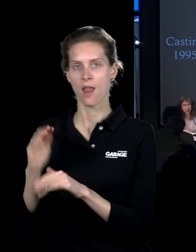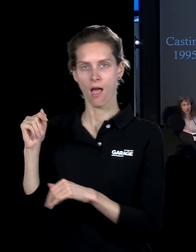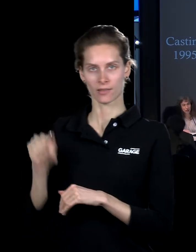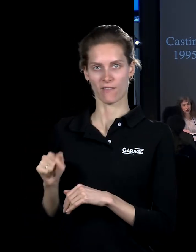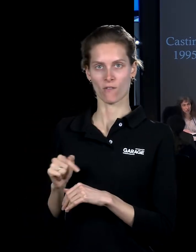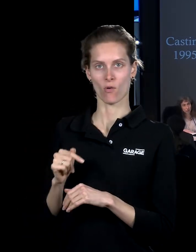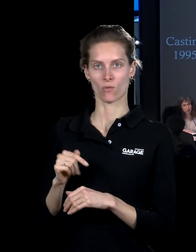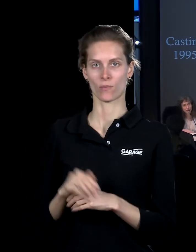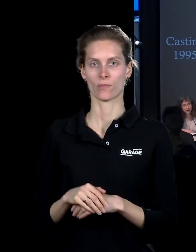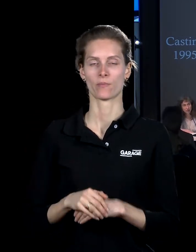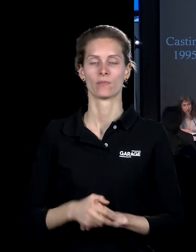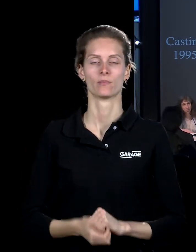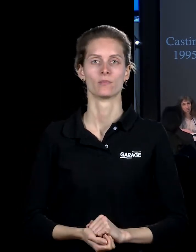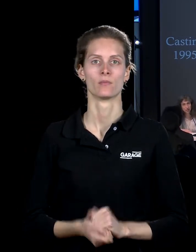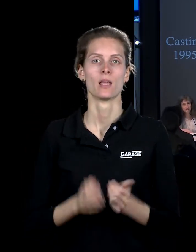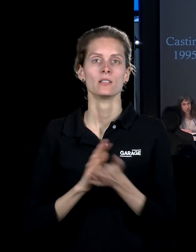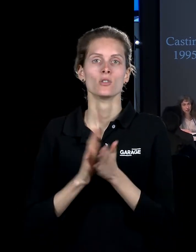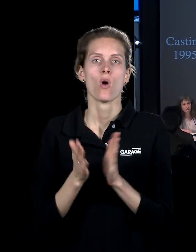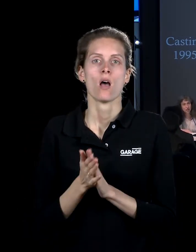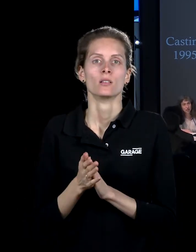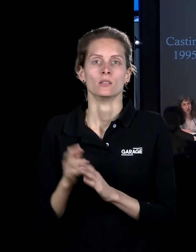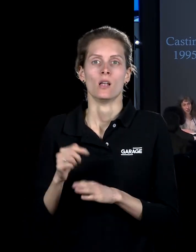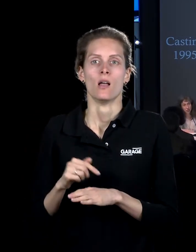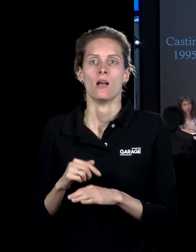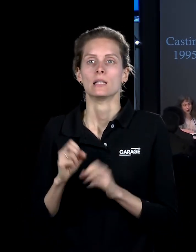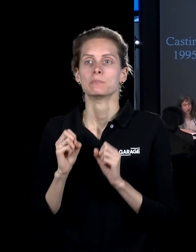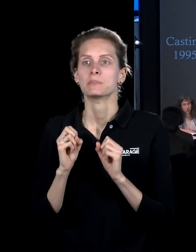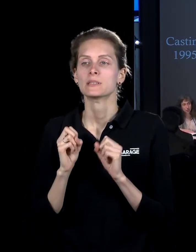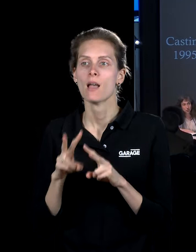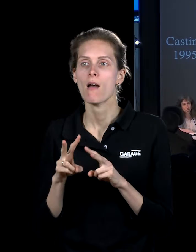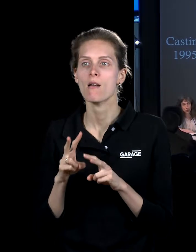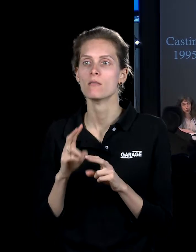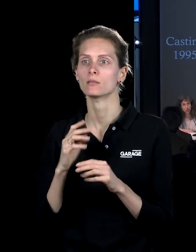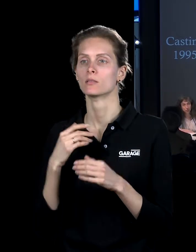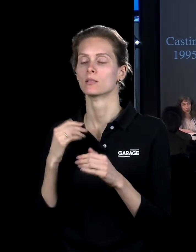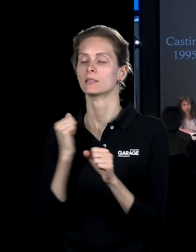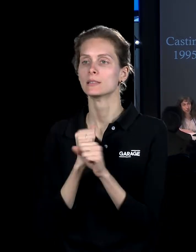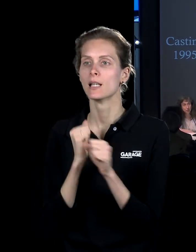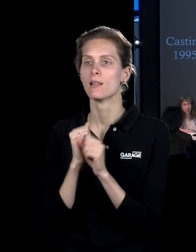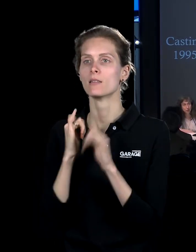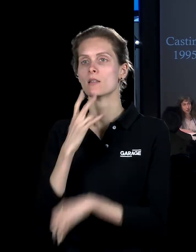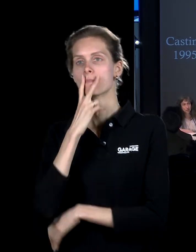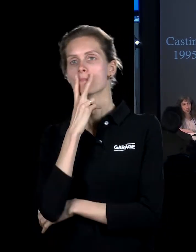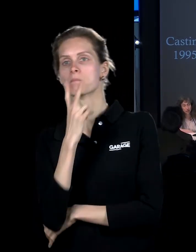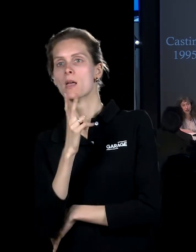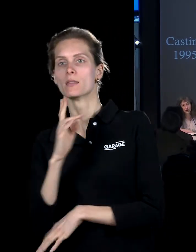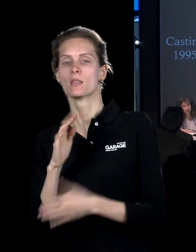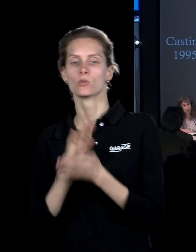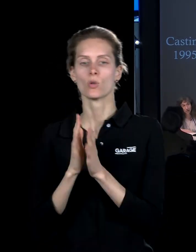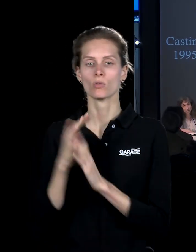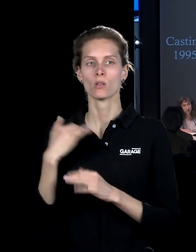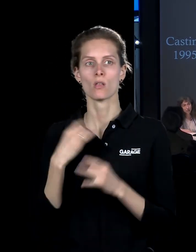которую он застигает врасплох. Это ситуация, которая не является зрелищем. Поэтому в данном случае публика, которая приходит на выставку, оказывается